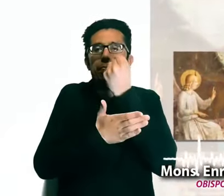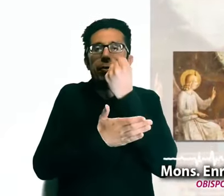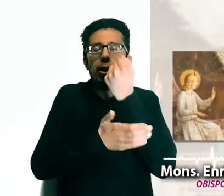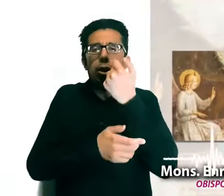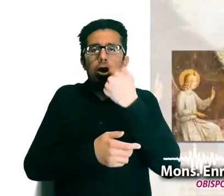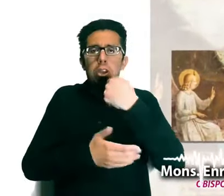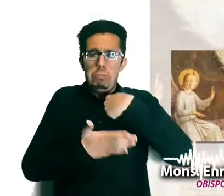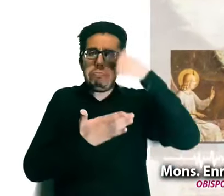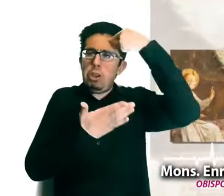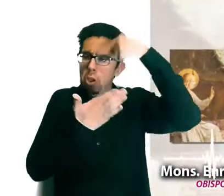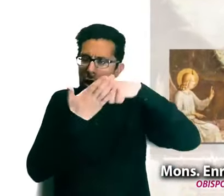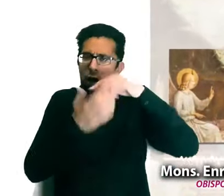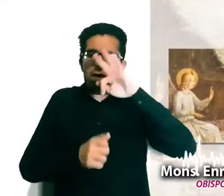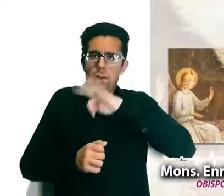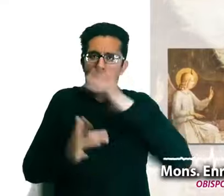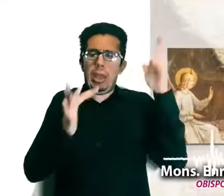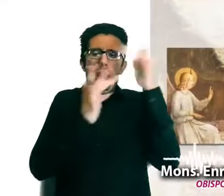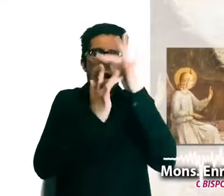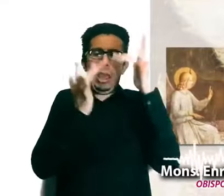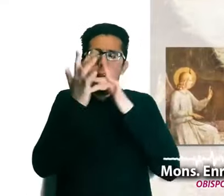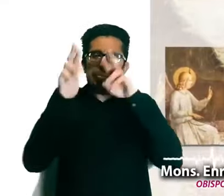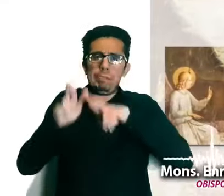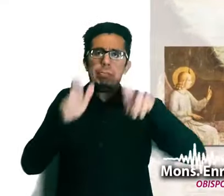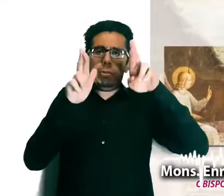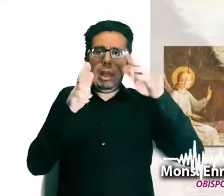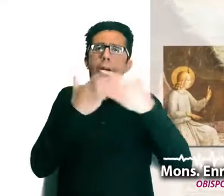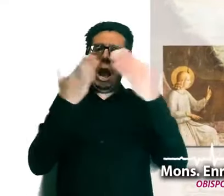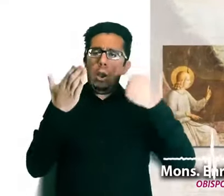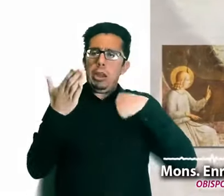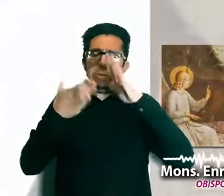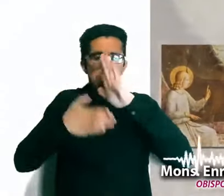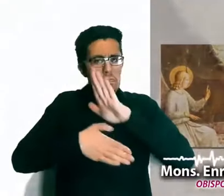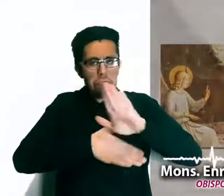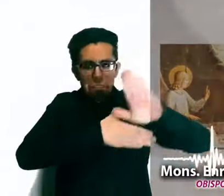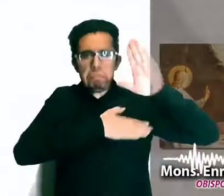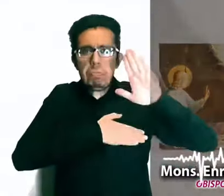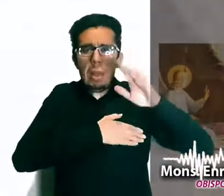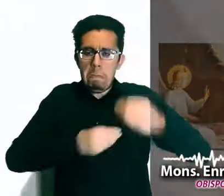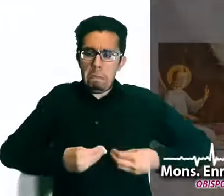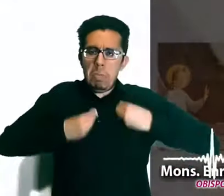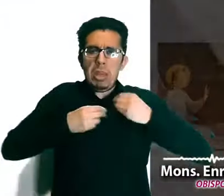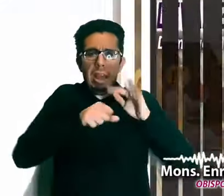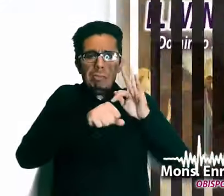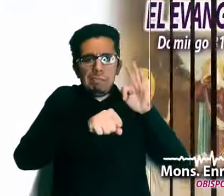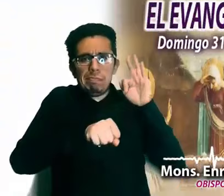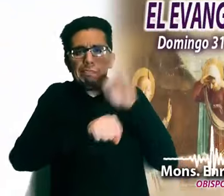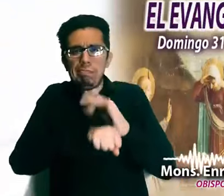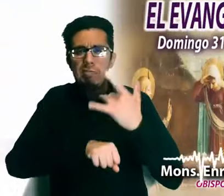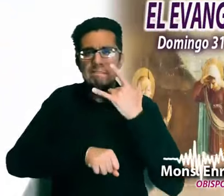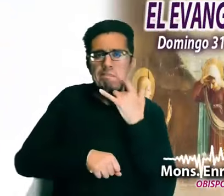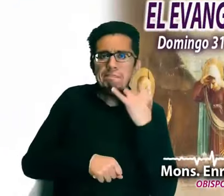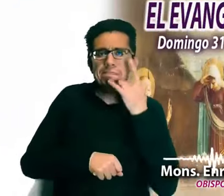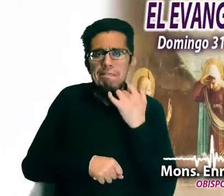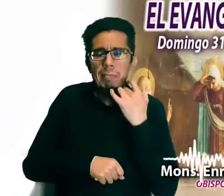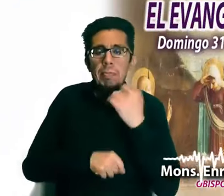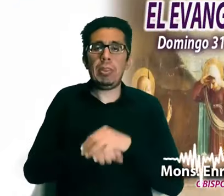resurrección de Jesús me compromete en una lucha por la vida en todos sus niveles? Dios